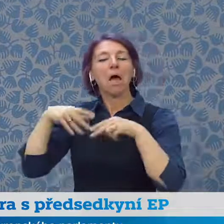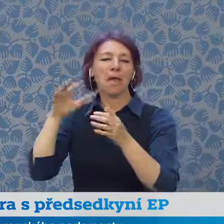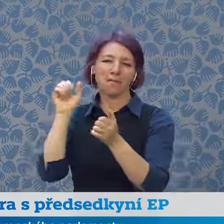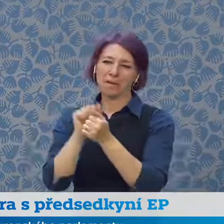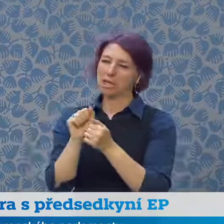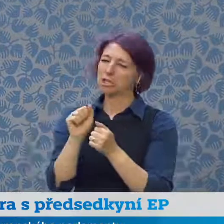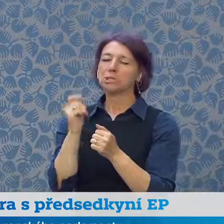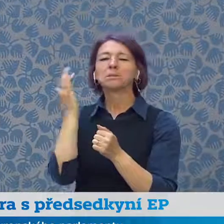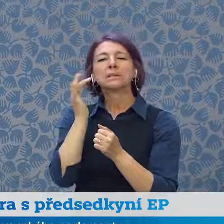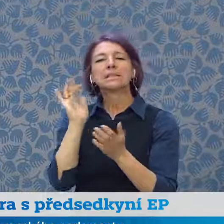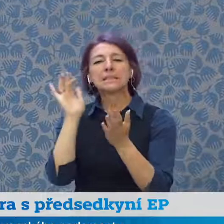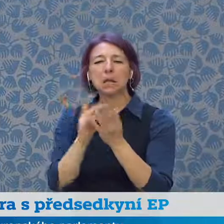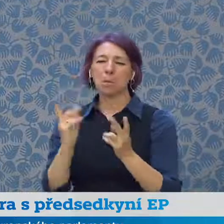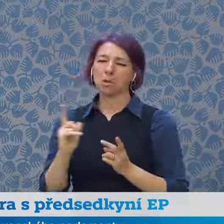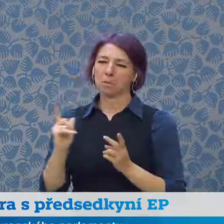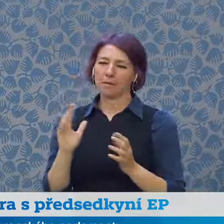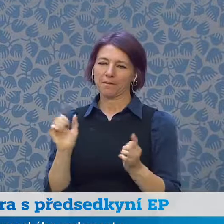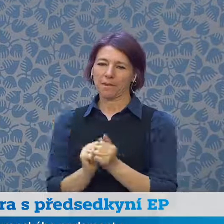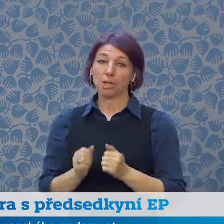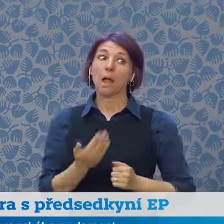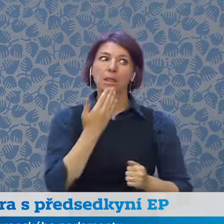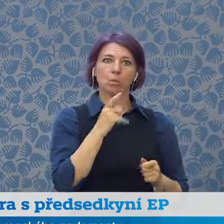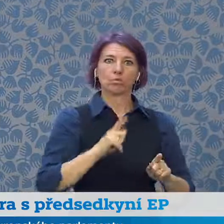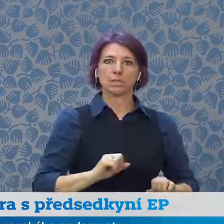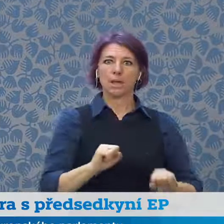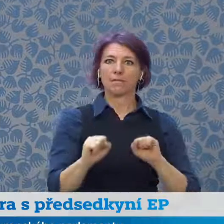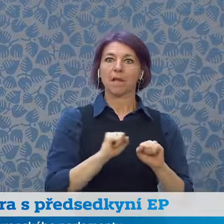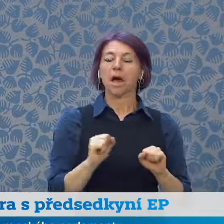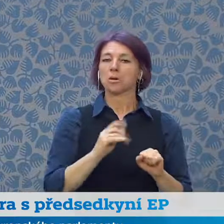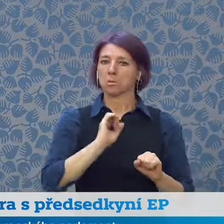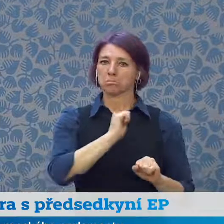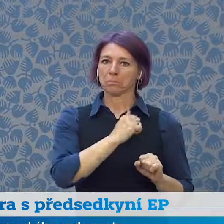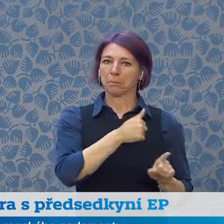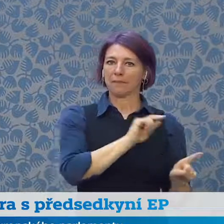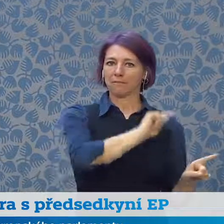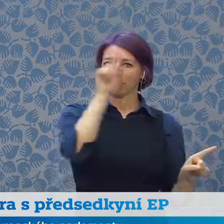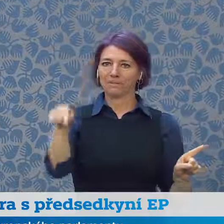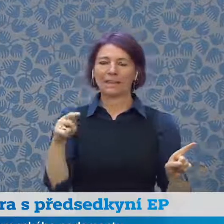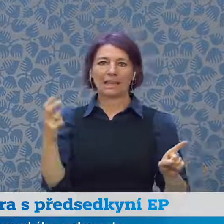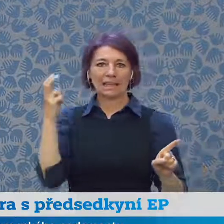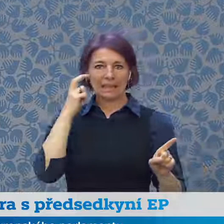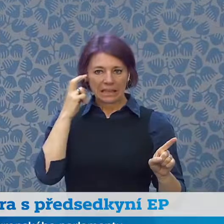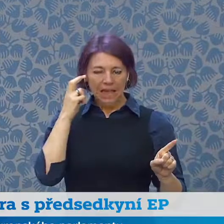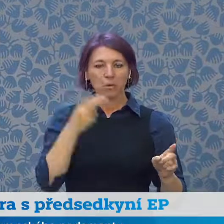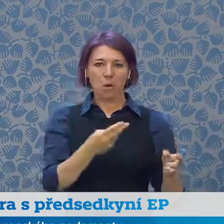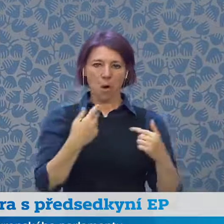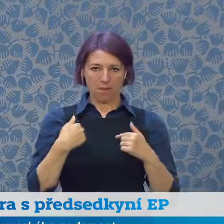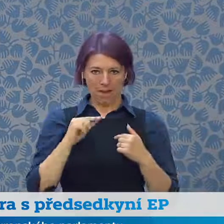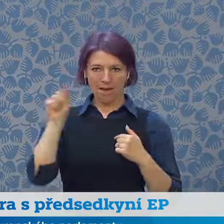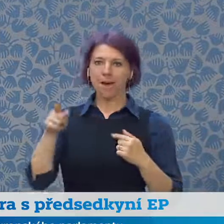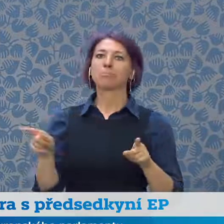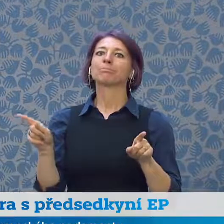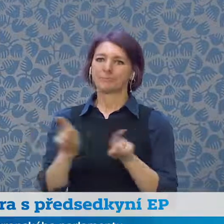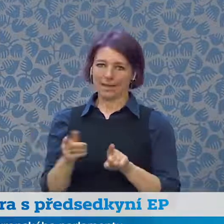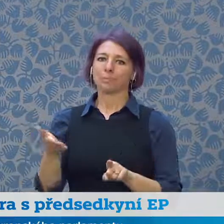v podstatě byl tím průkopníkem jako první, jel do Kieva, já jsem to učinila pár dní na to, což